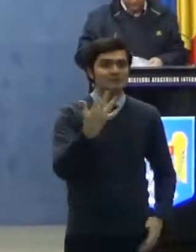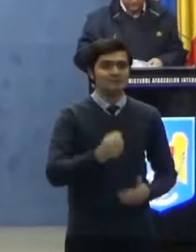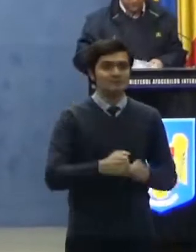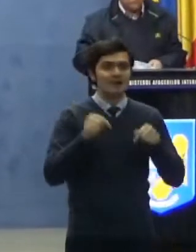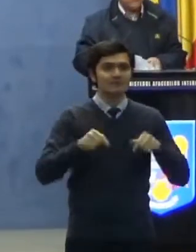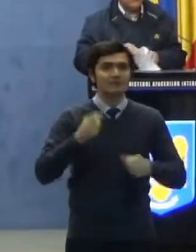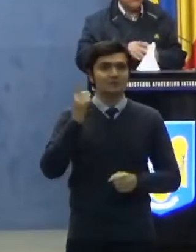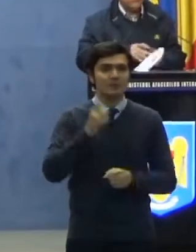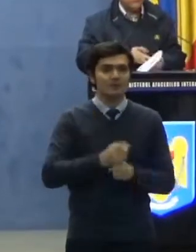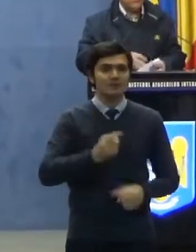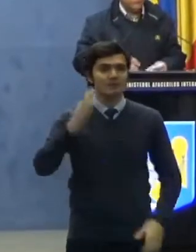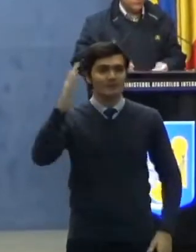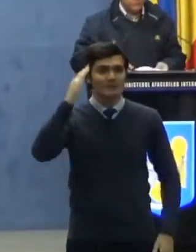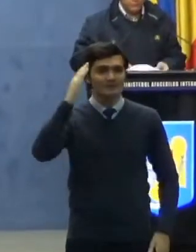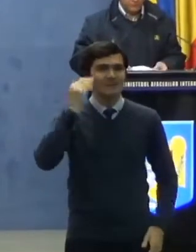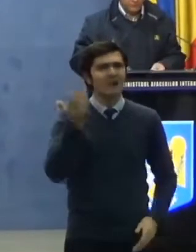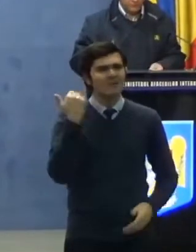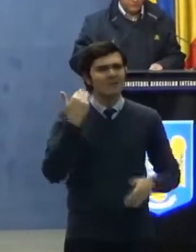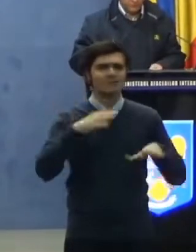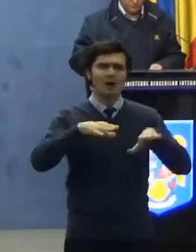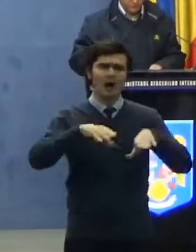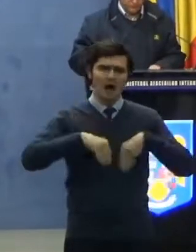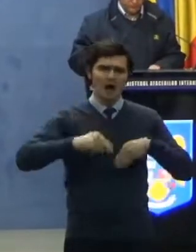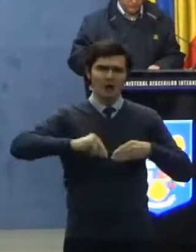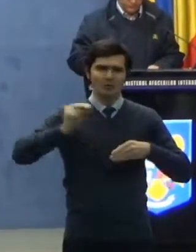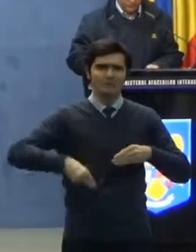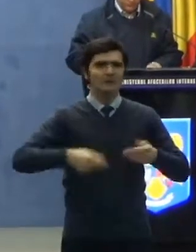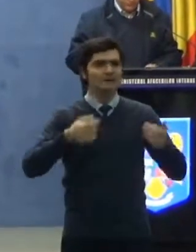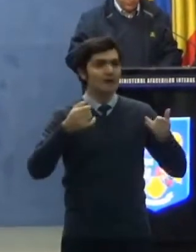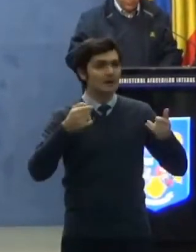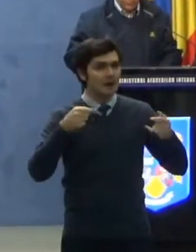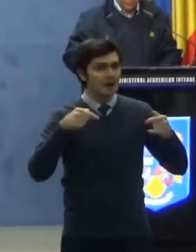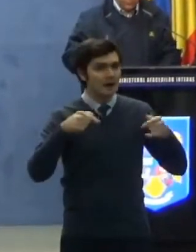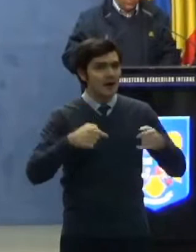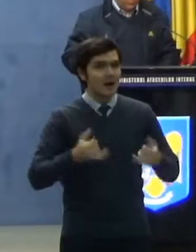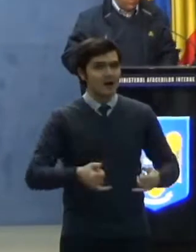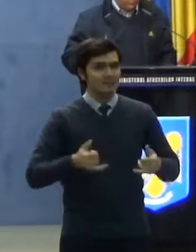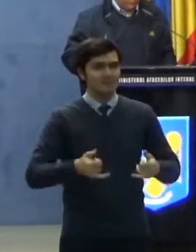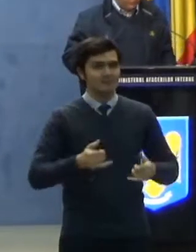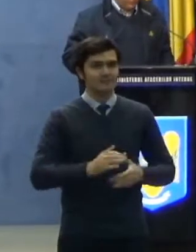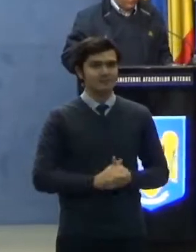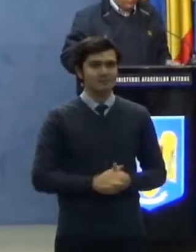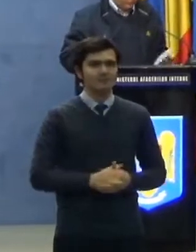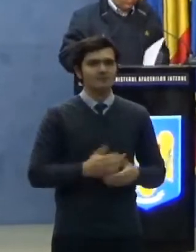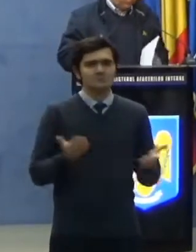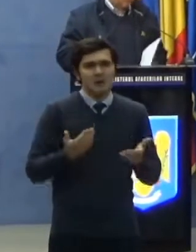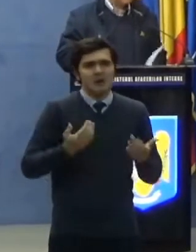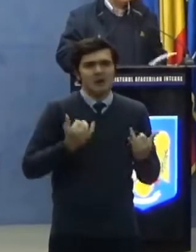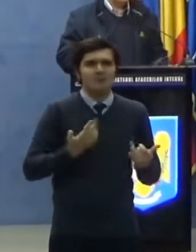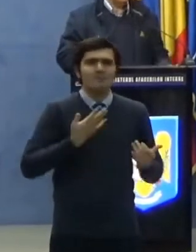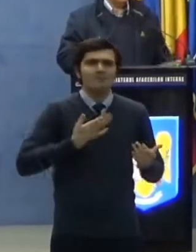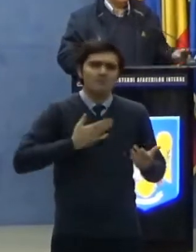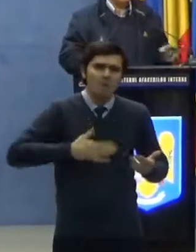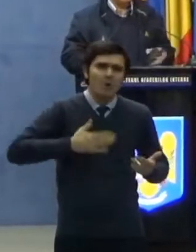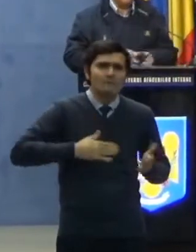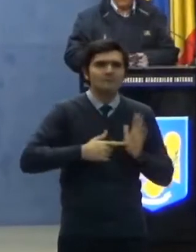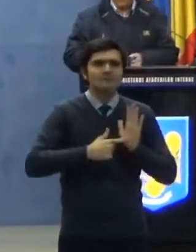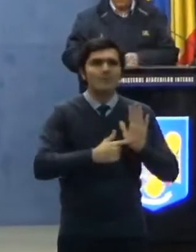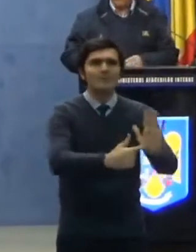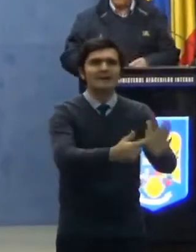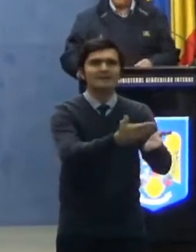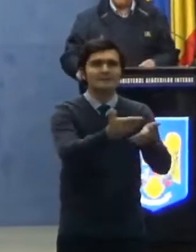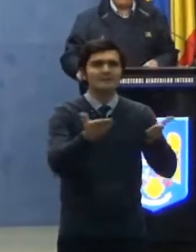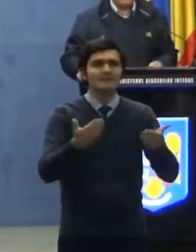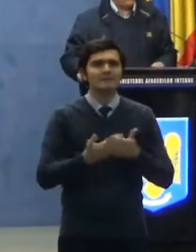ordonanță adoptată astăzi și pe care dorim să vă o prezentăm având